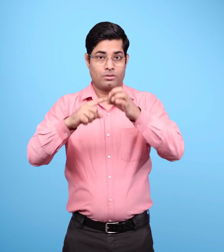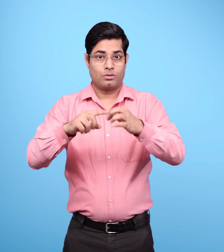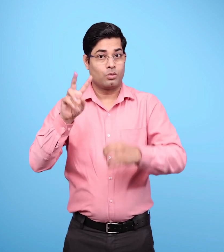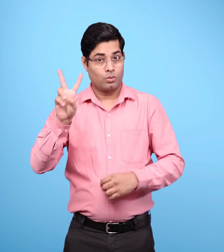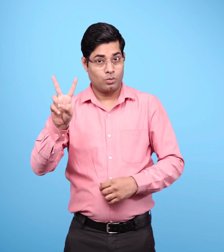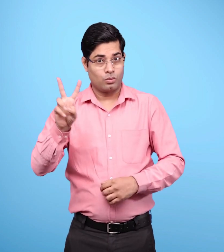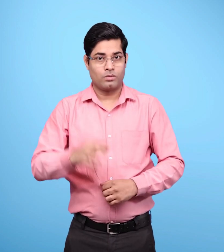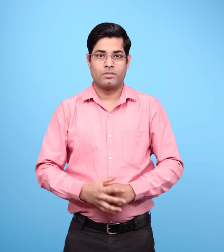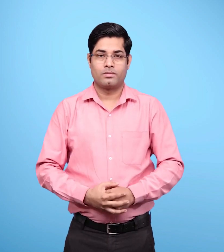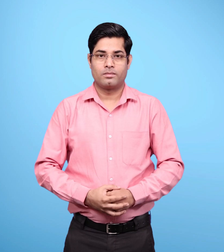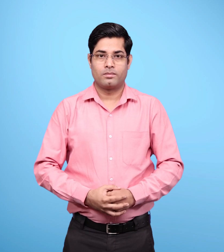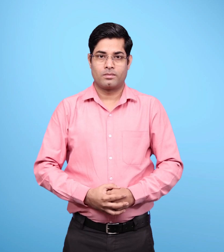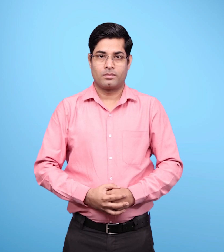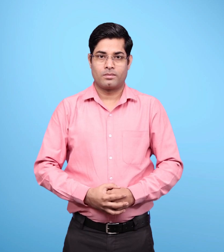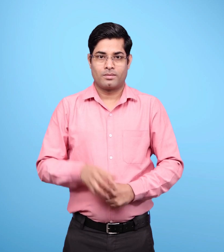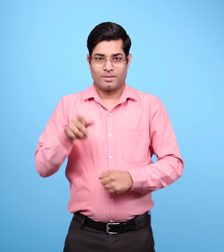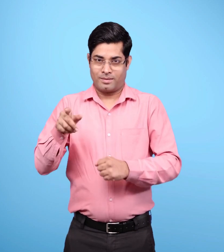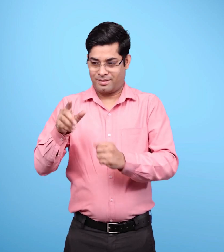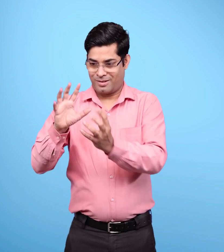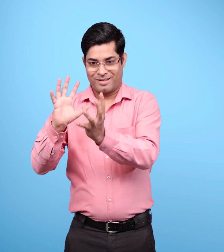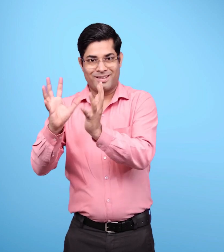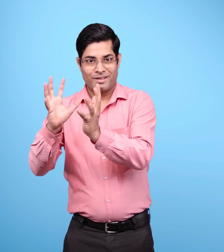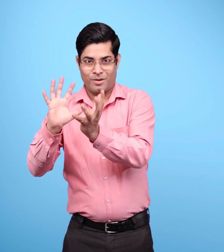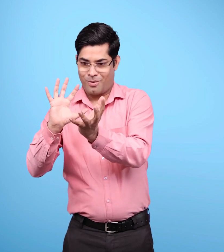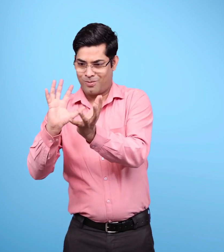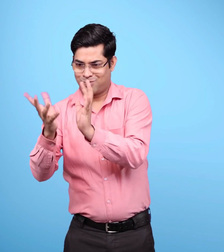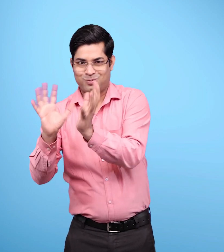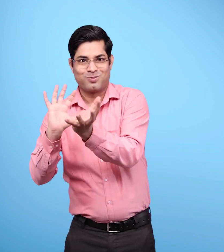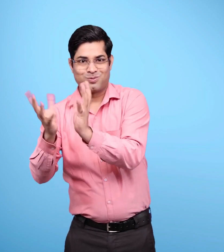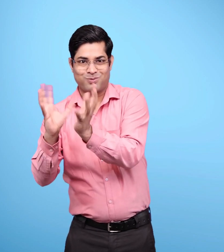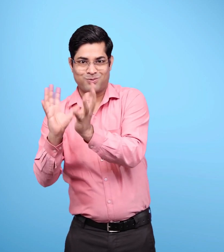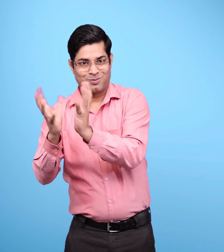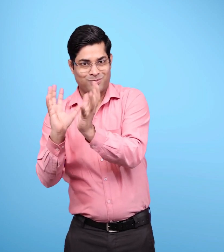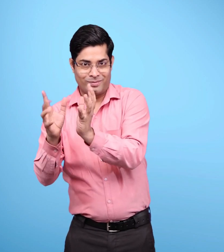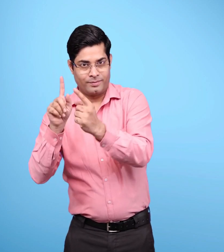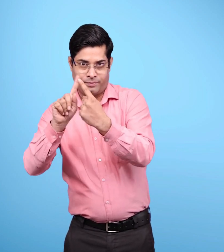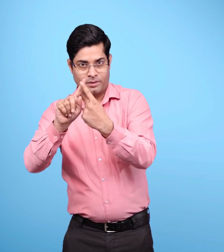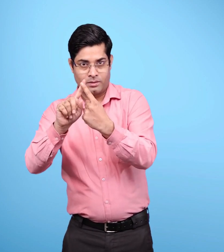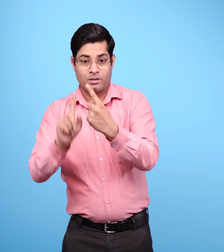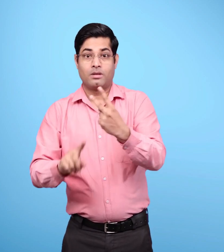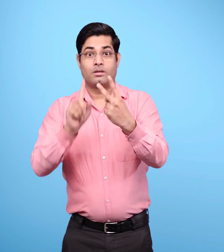दूसरा घूर्णन एवं परिक्रमण को परिभाशित करें.